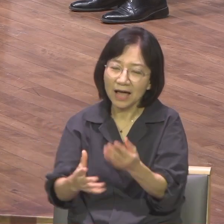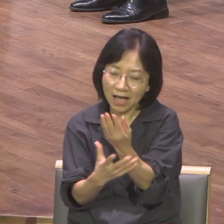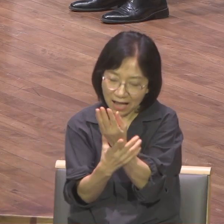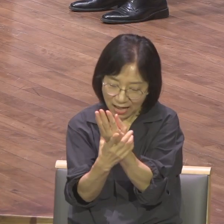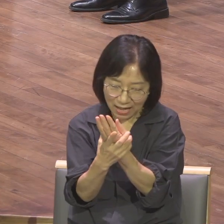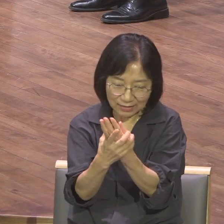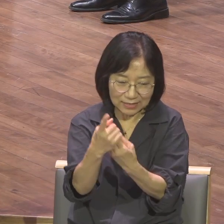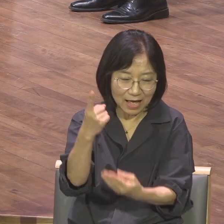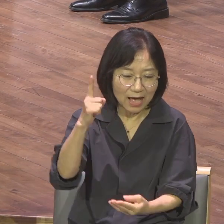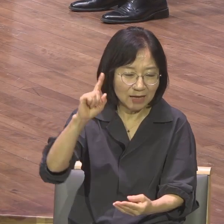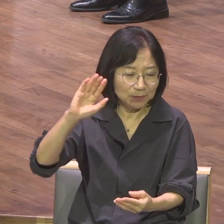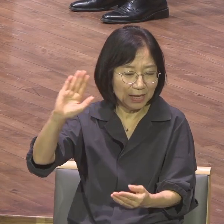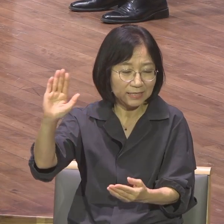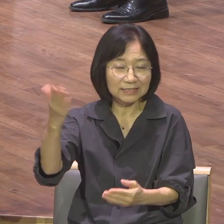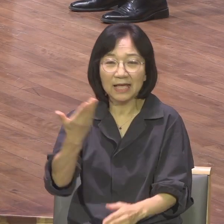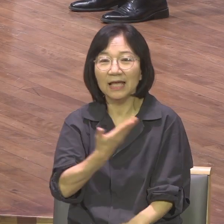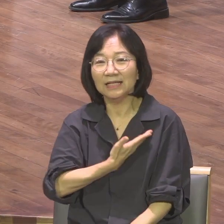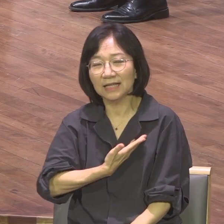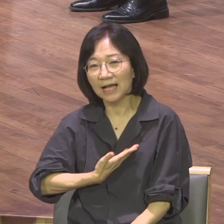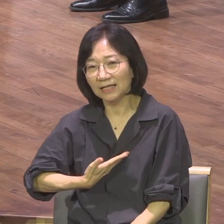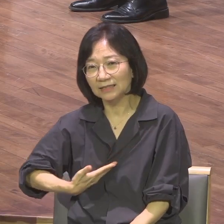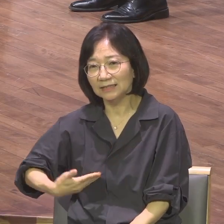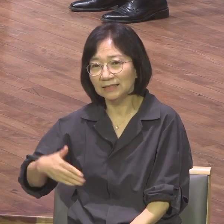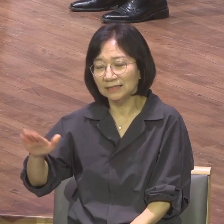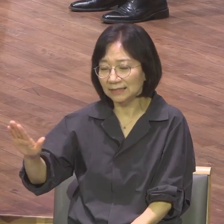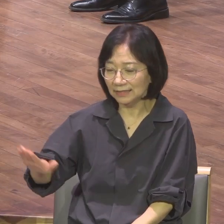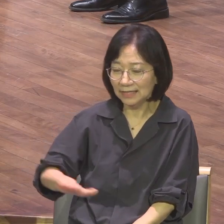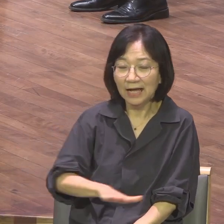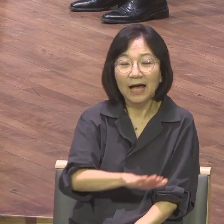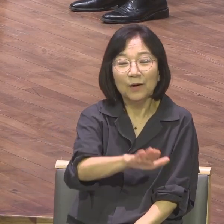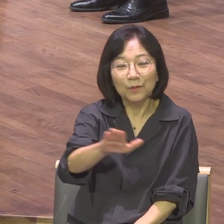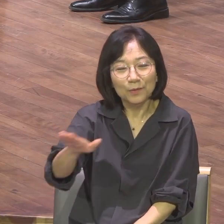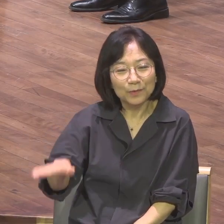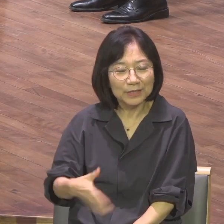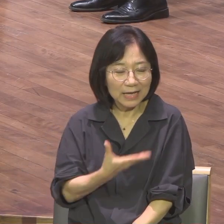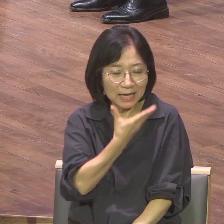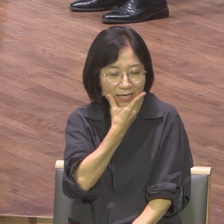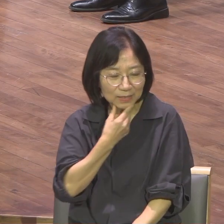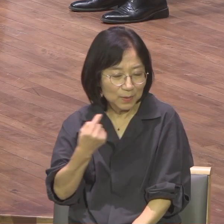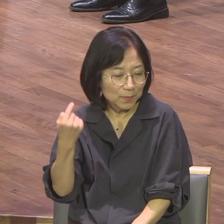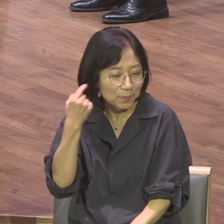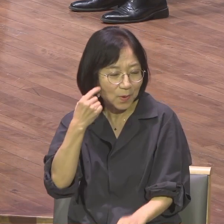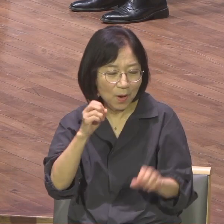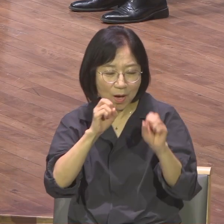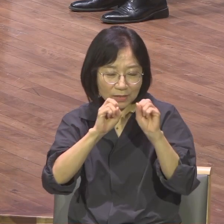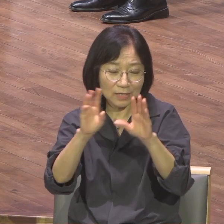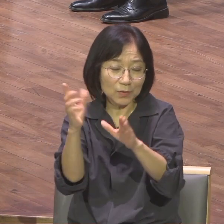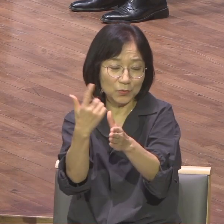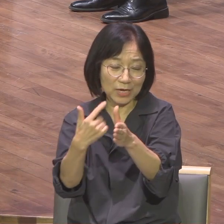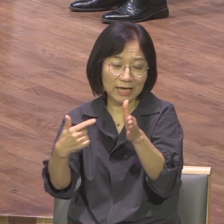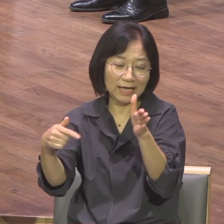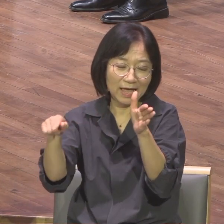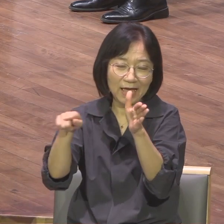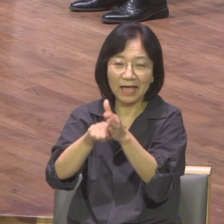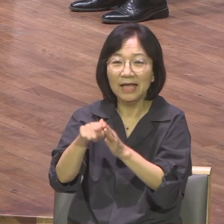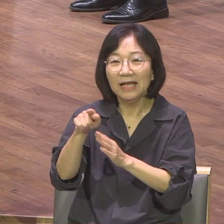하나는 주자들 우리는 몸을 믿는